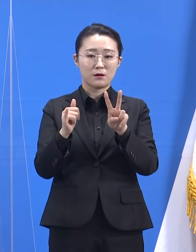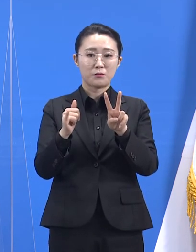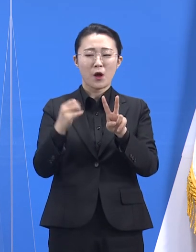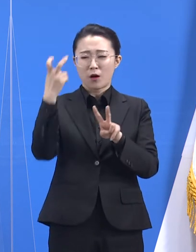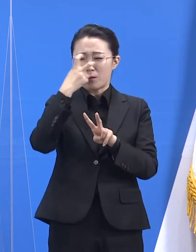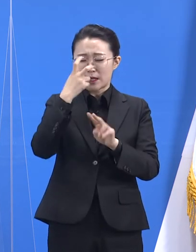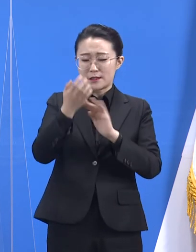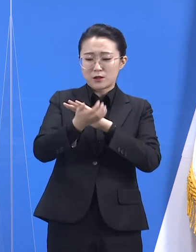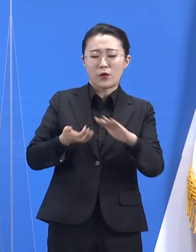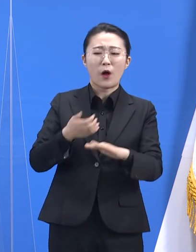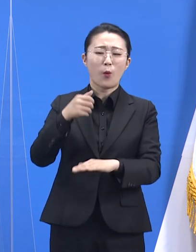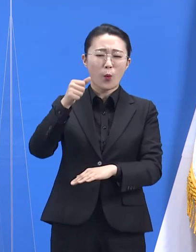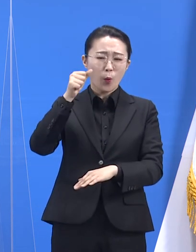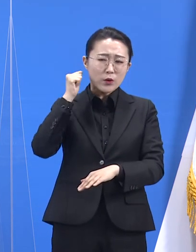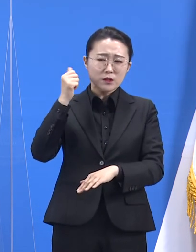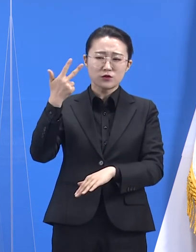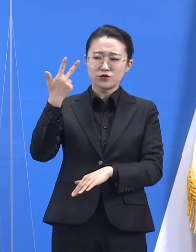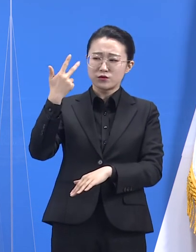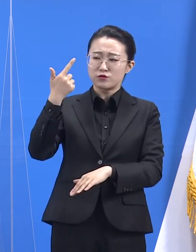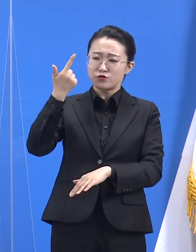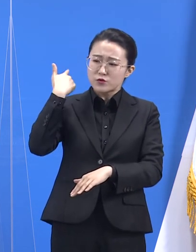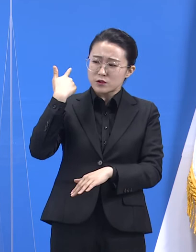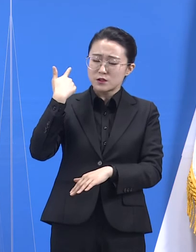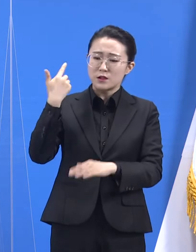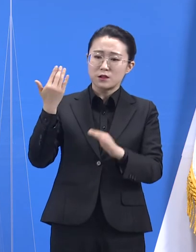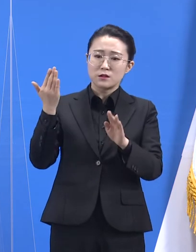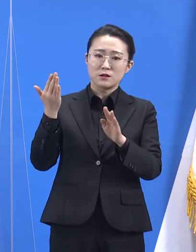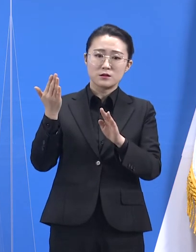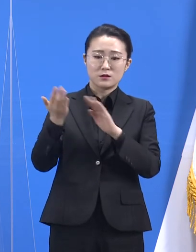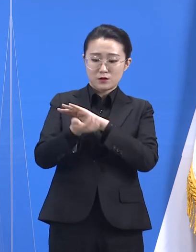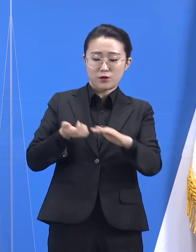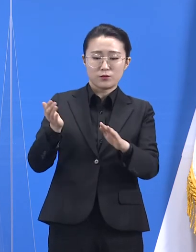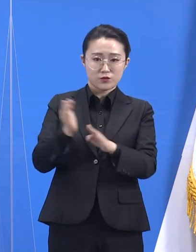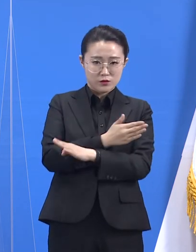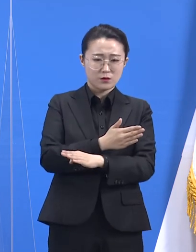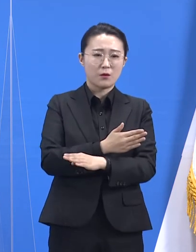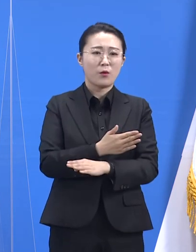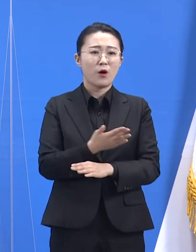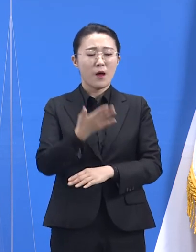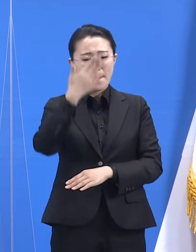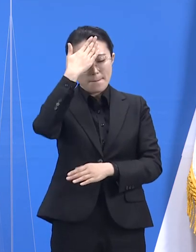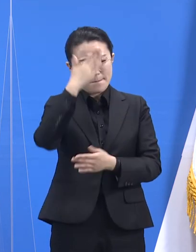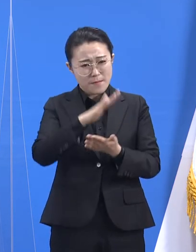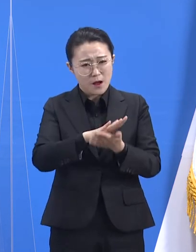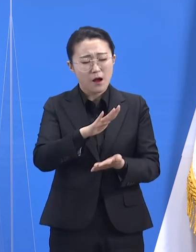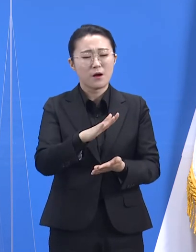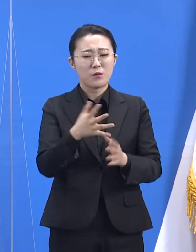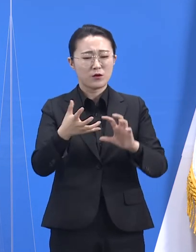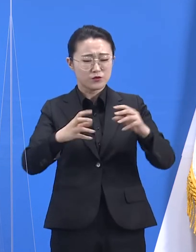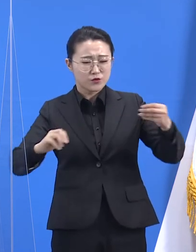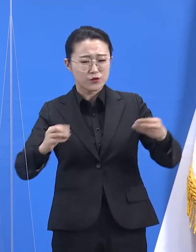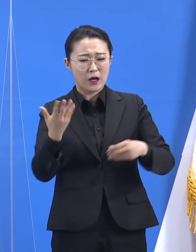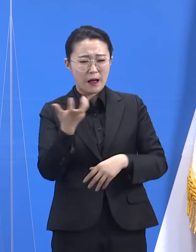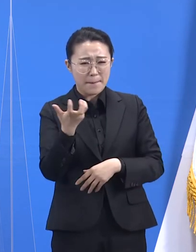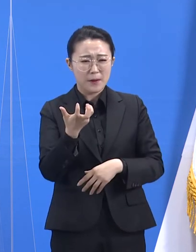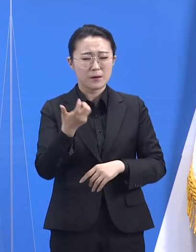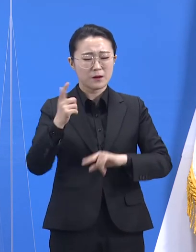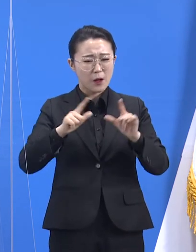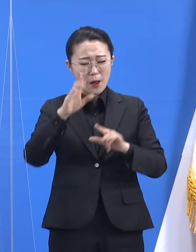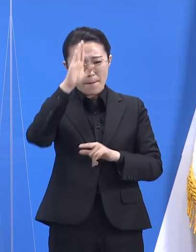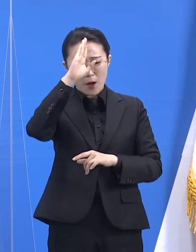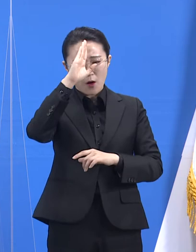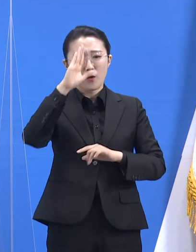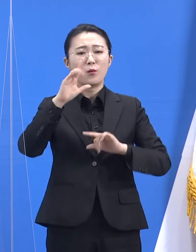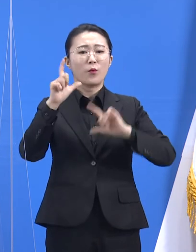전부터 발열, 근육통, 인후통 등 증상이 있었습니다. 이후 접촉자 조사 과정에서